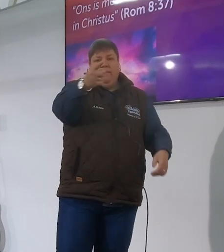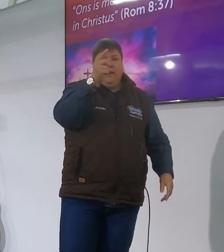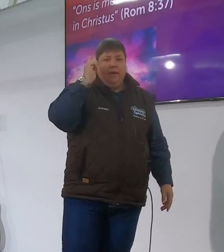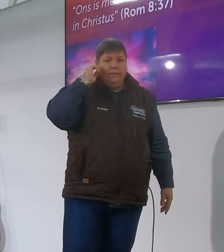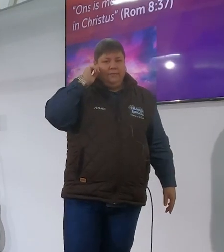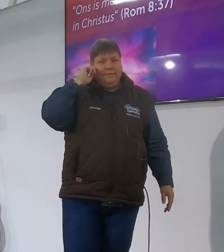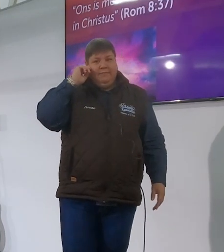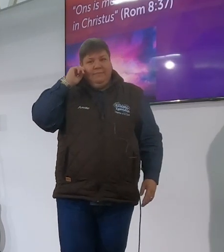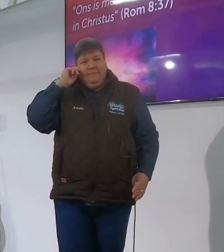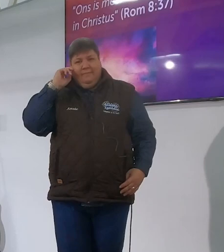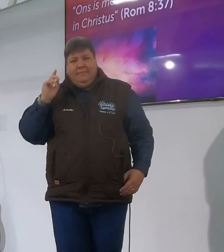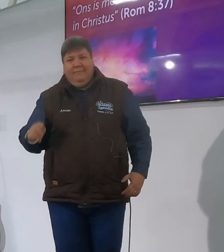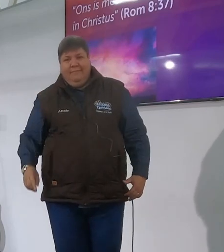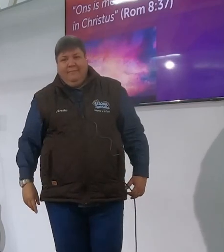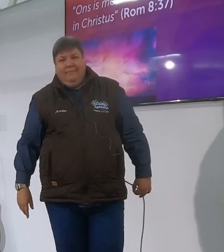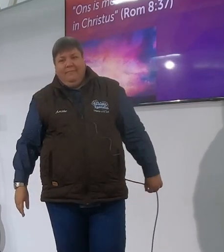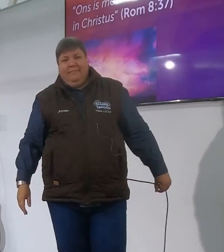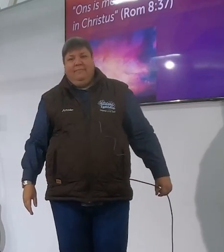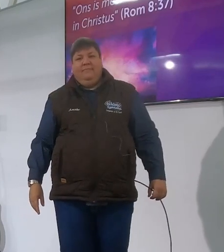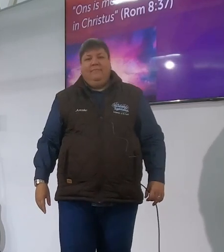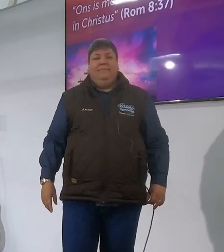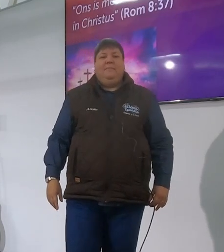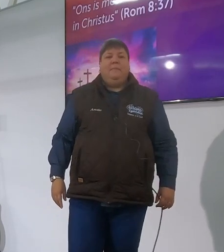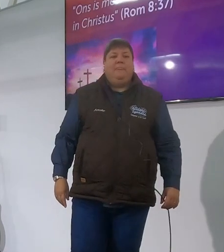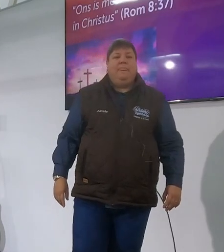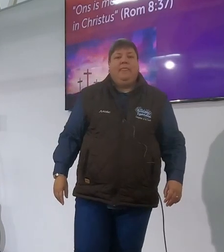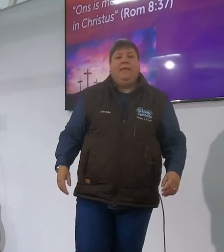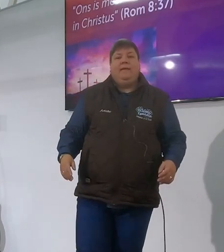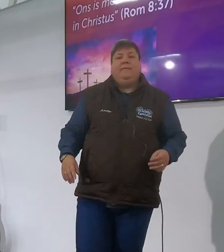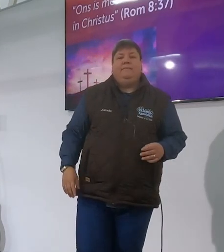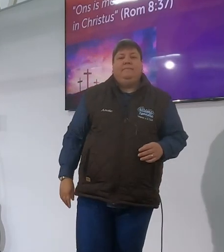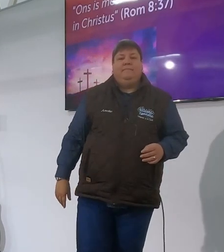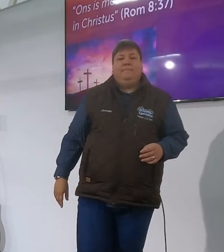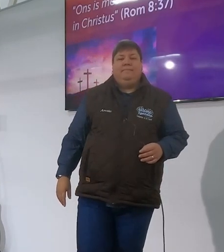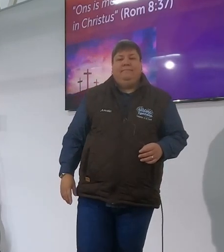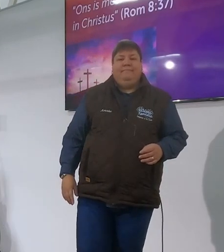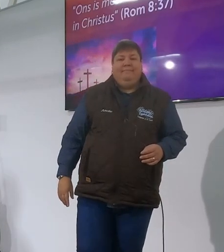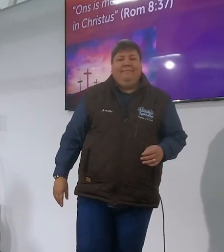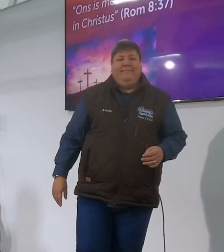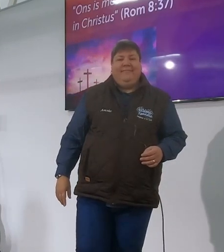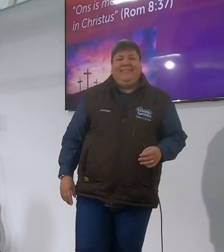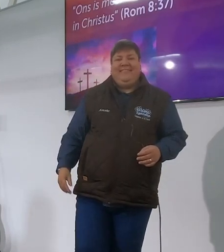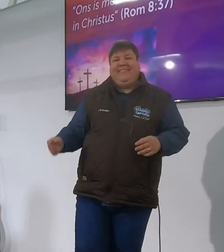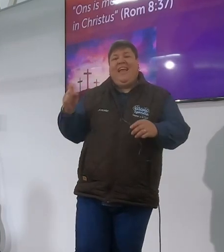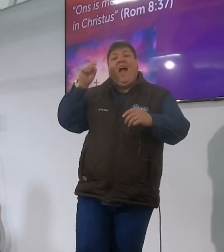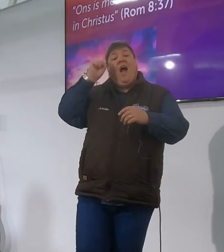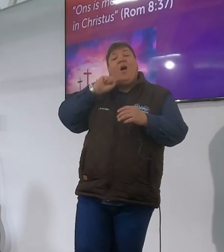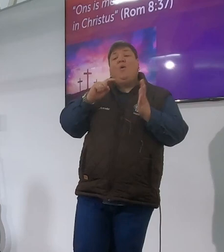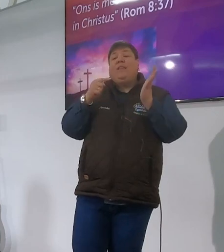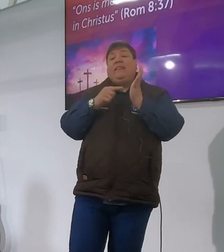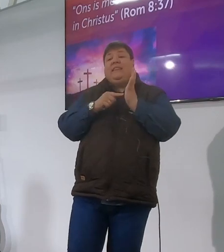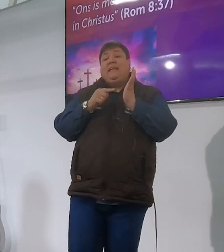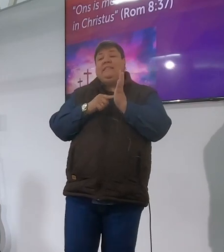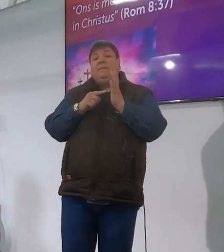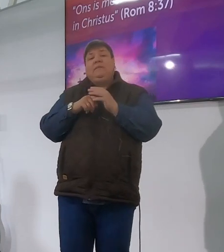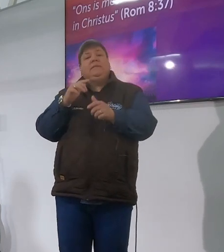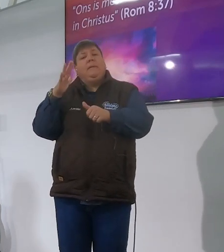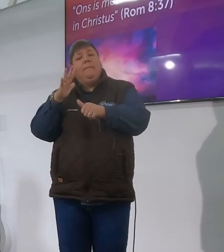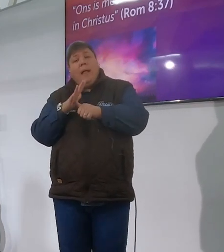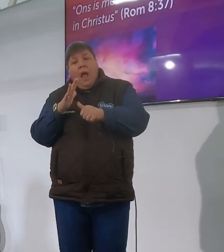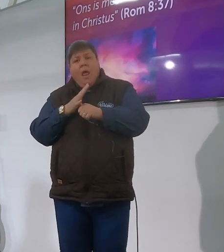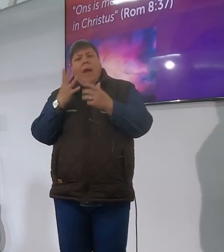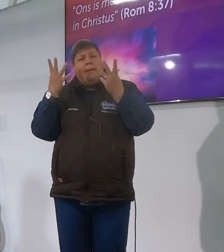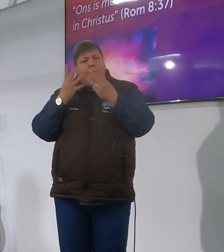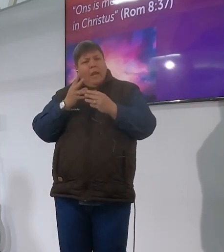Jesus jy is meerdes oorwinnaar in Christus nou ons oorwinning like anders is nie oud testament ondou in die oud testament nie is telk een belangrike ding wat min